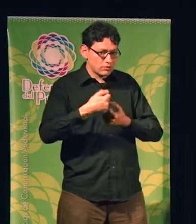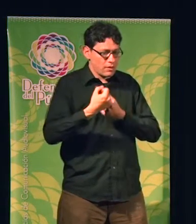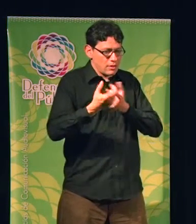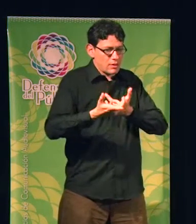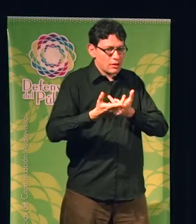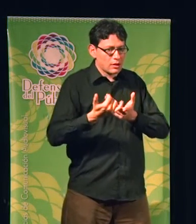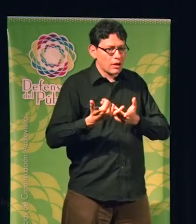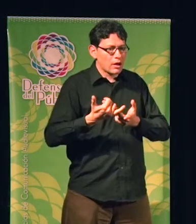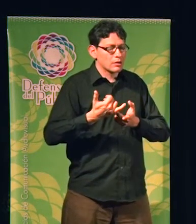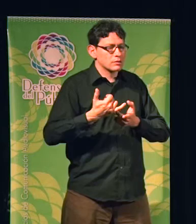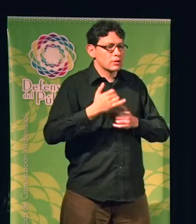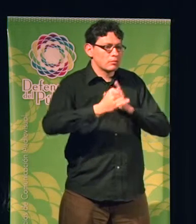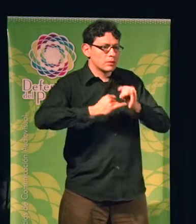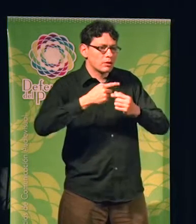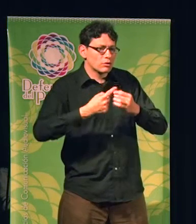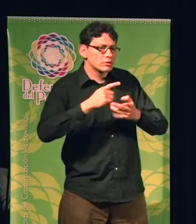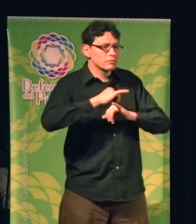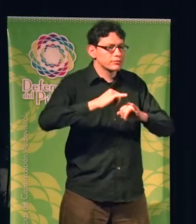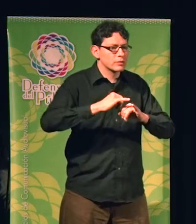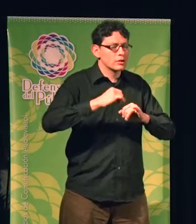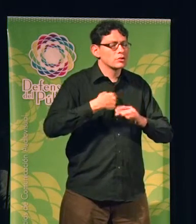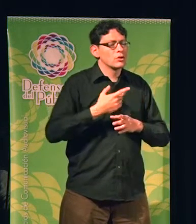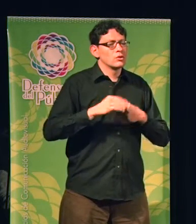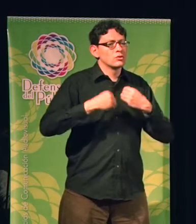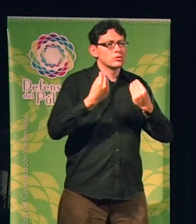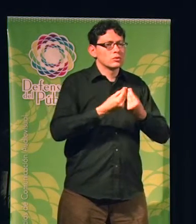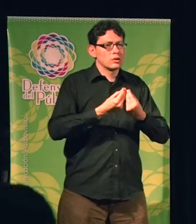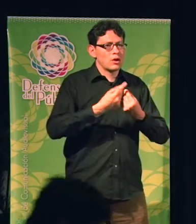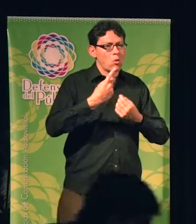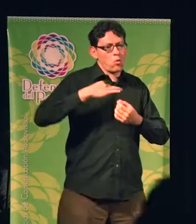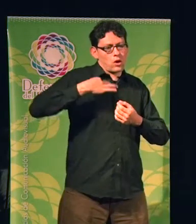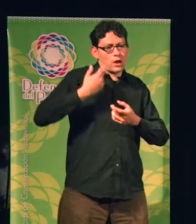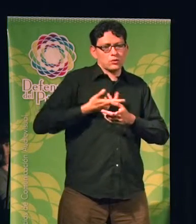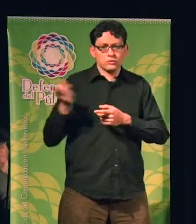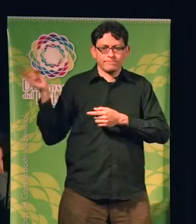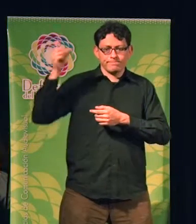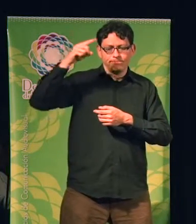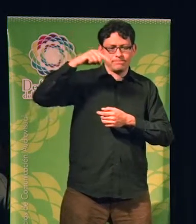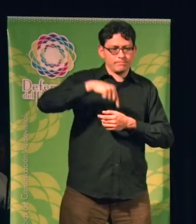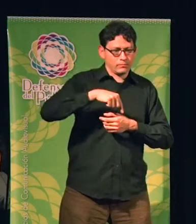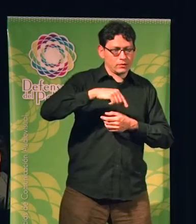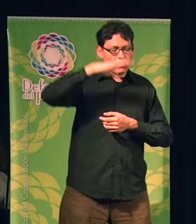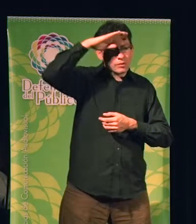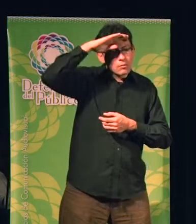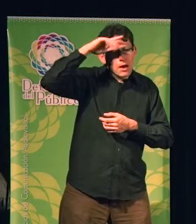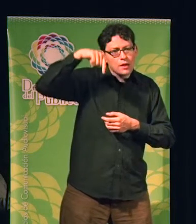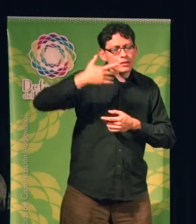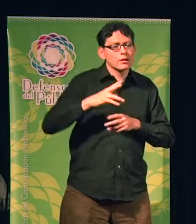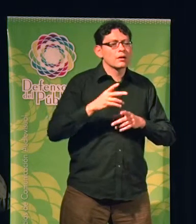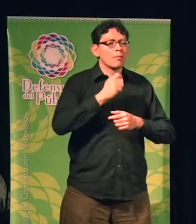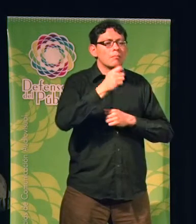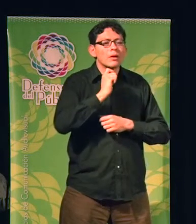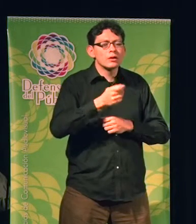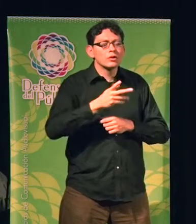Tenemos la suerte, hace un año que trabajo yo, que vine a Madryn a trabajar como periodista científico.